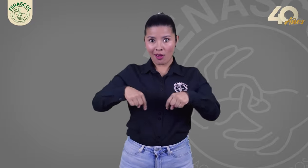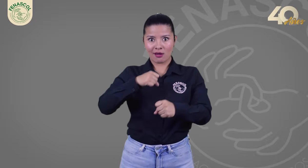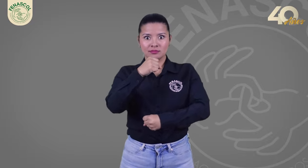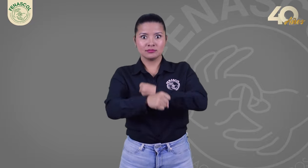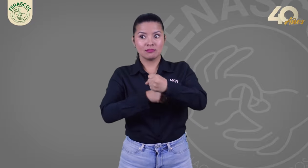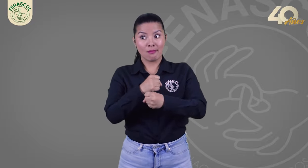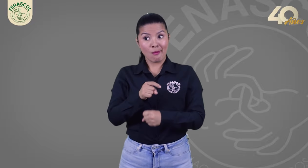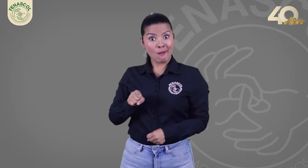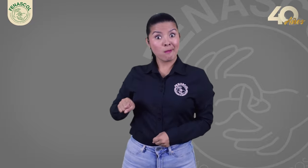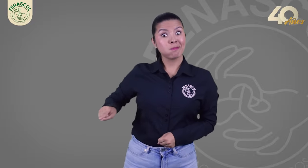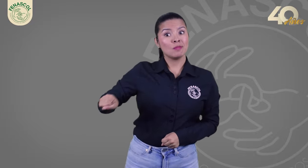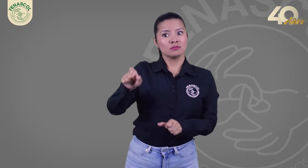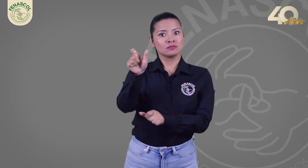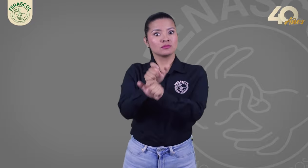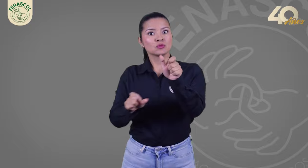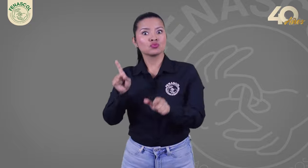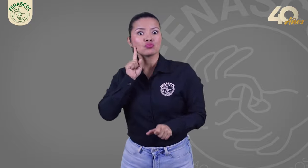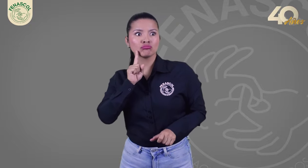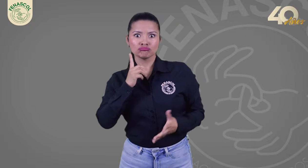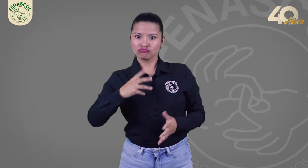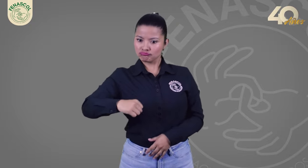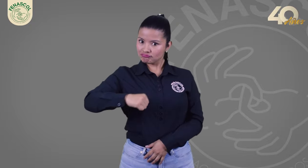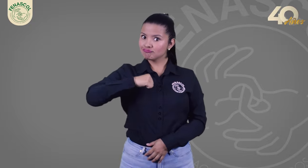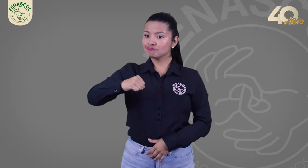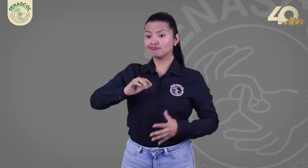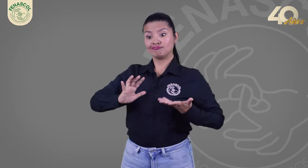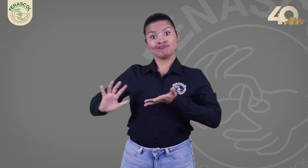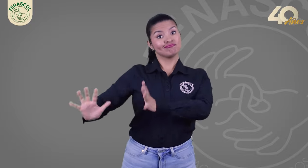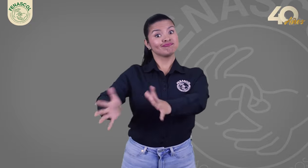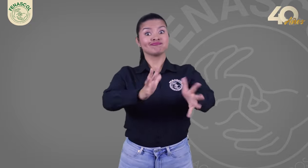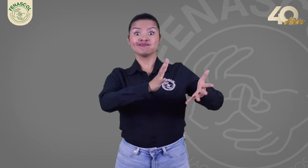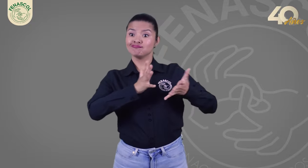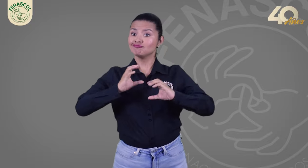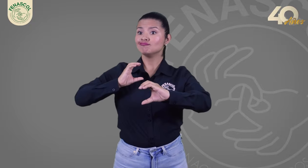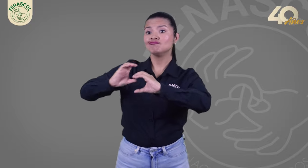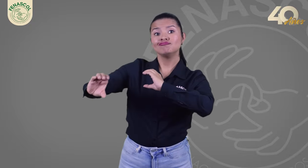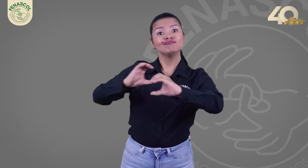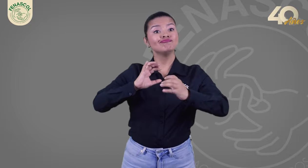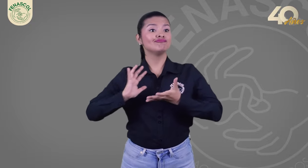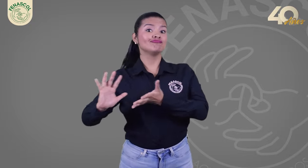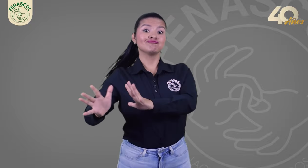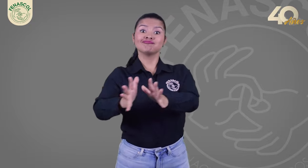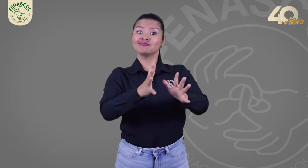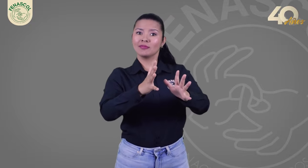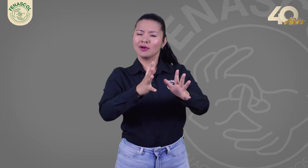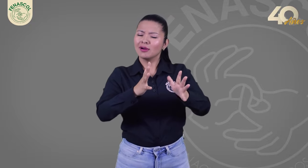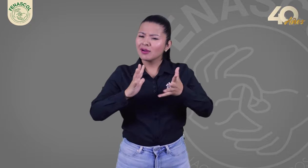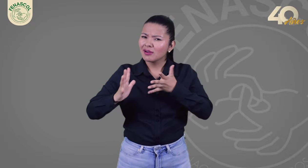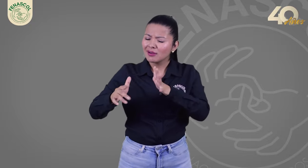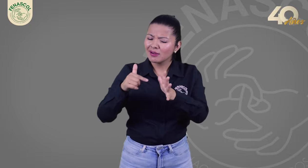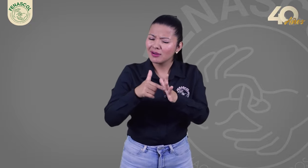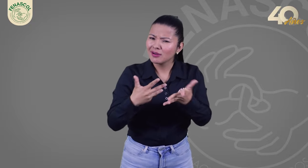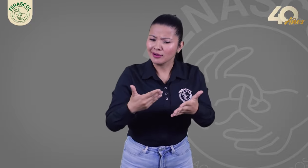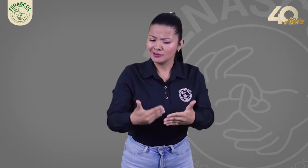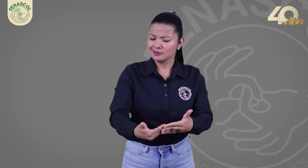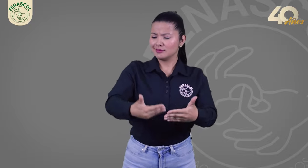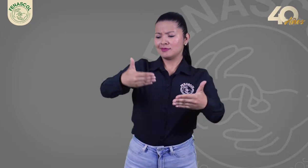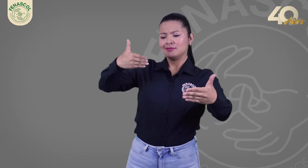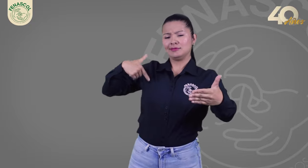Actualmente las personas sordas se comunican en lengua de señas Pero el hecho más importante al que le